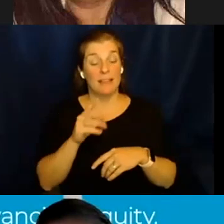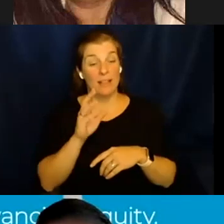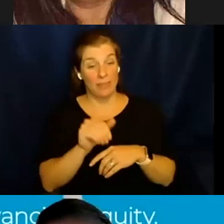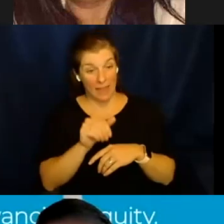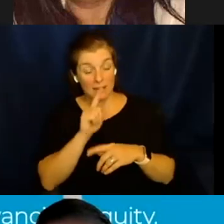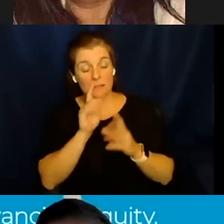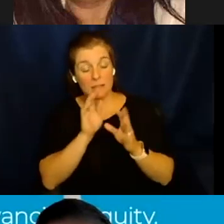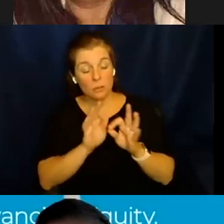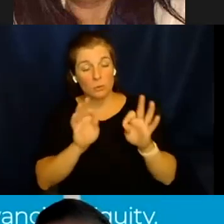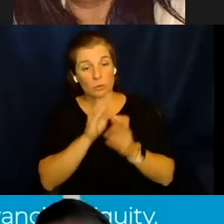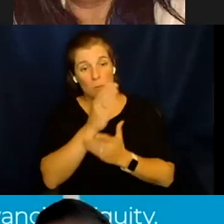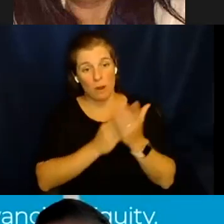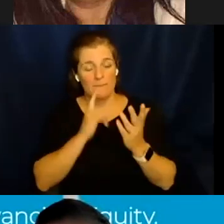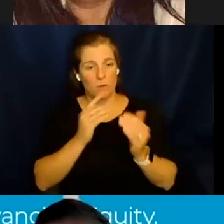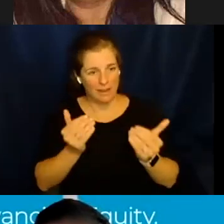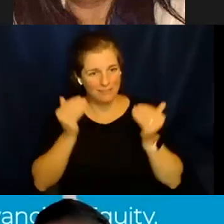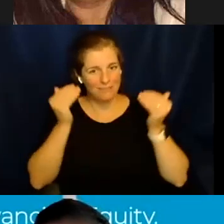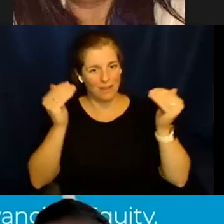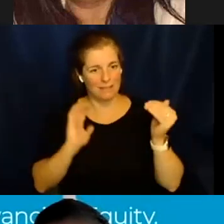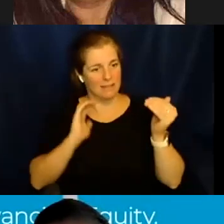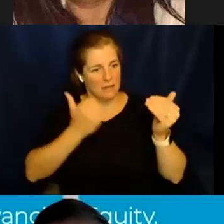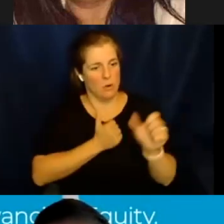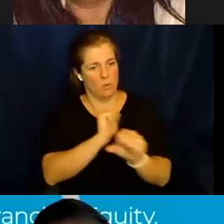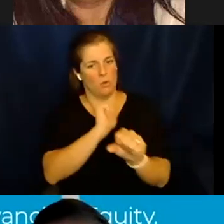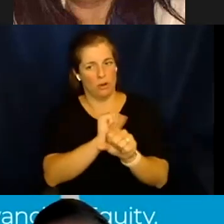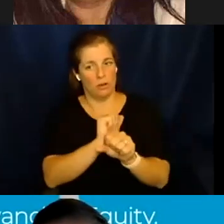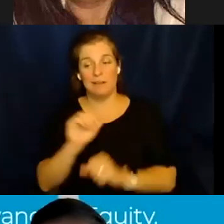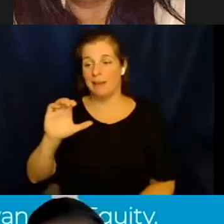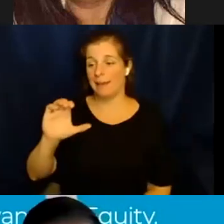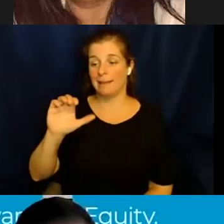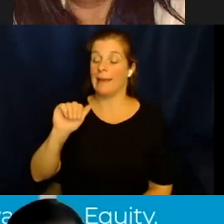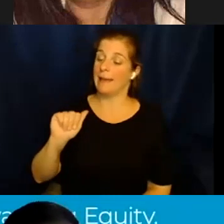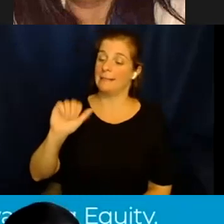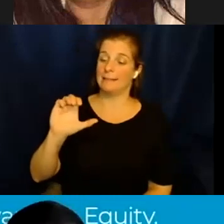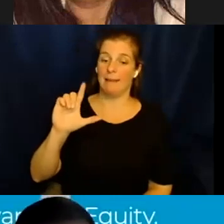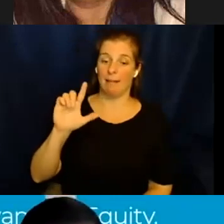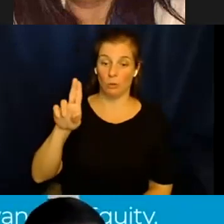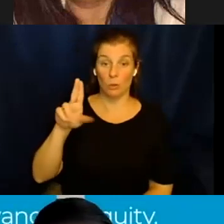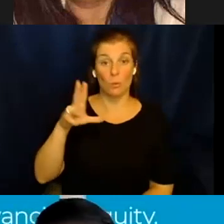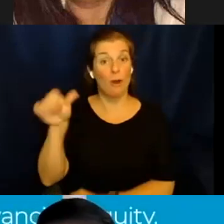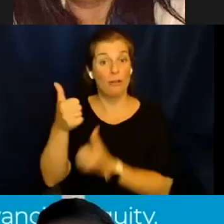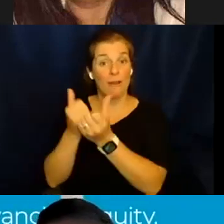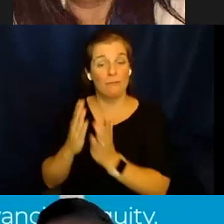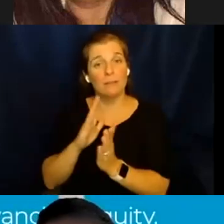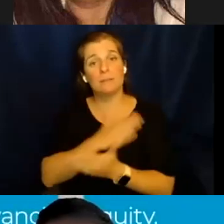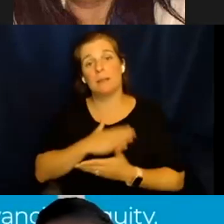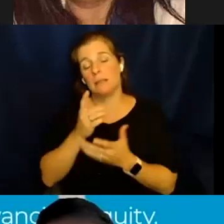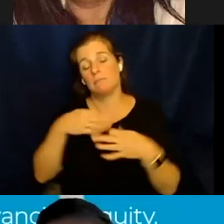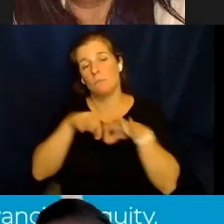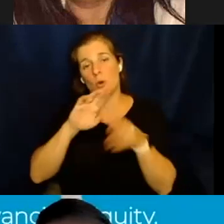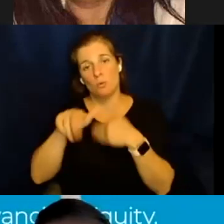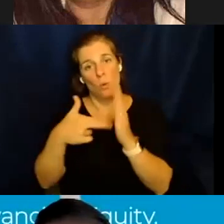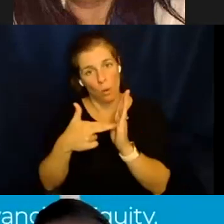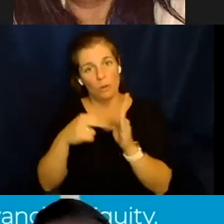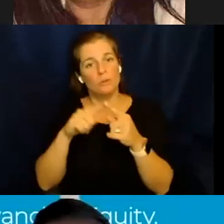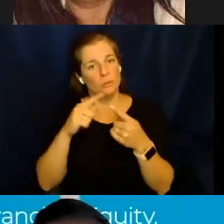este es un meollo muy importante de nuestro trabajo social. ACLU y otros